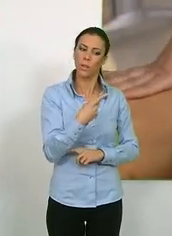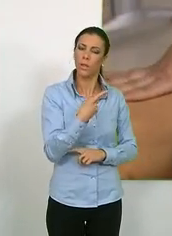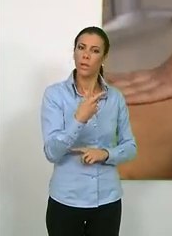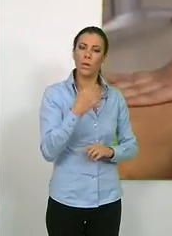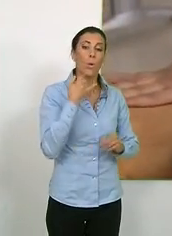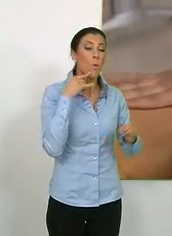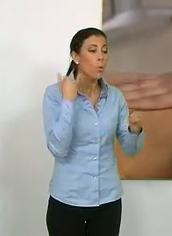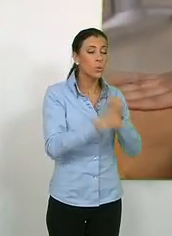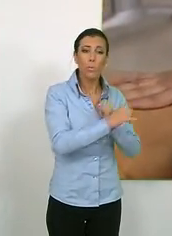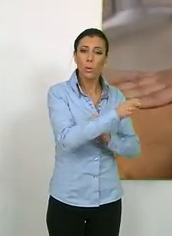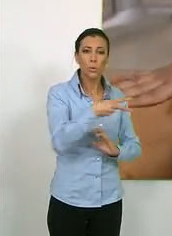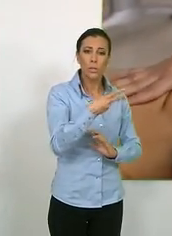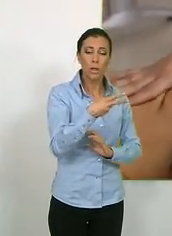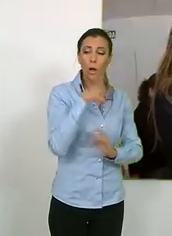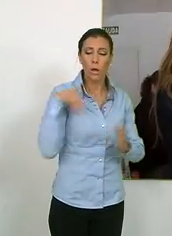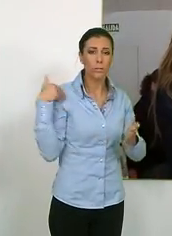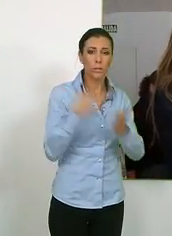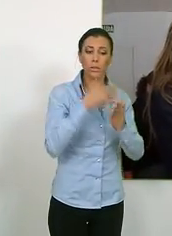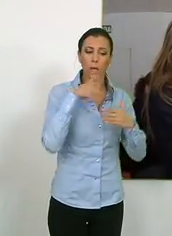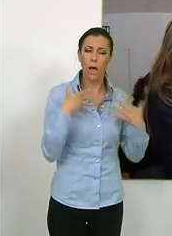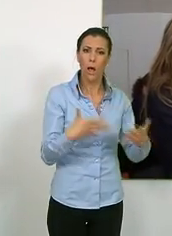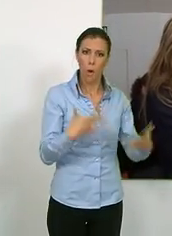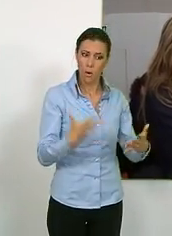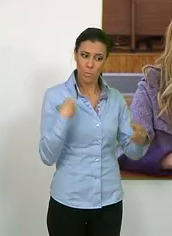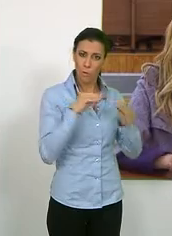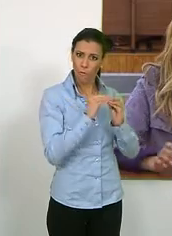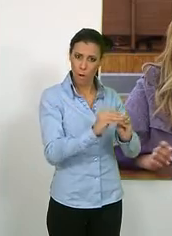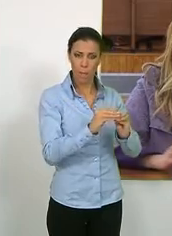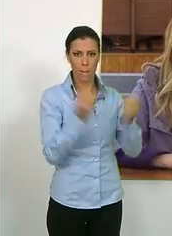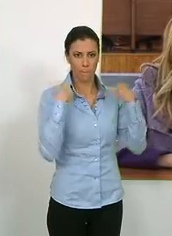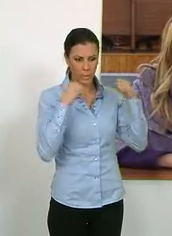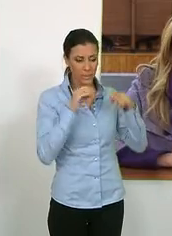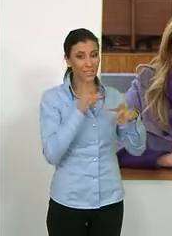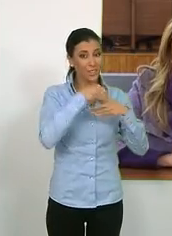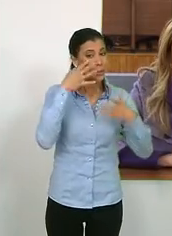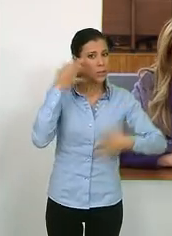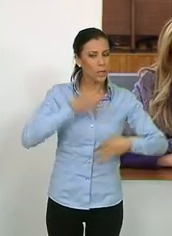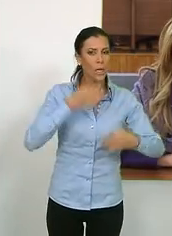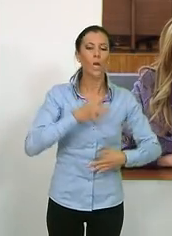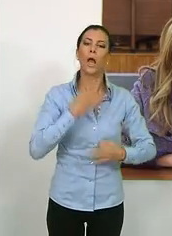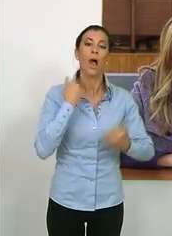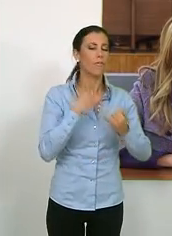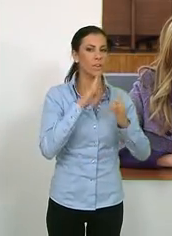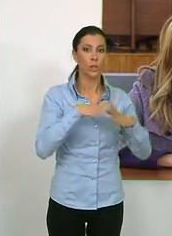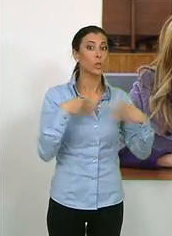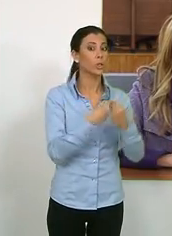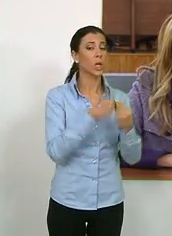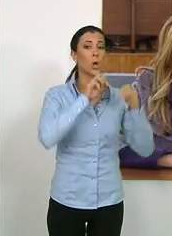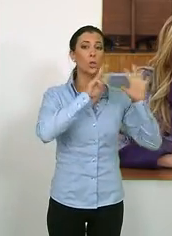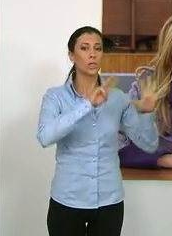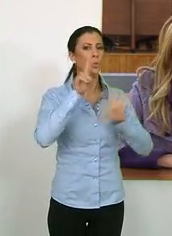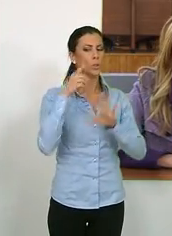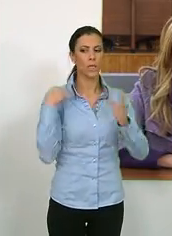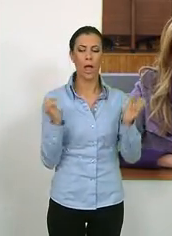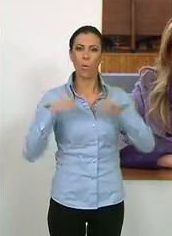óptimo resultado obtenido hasta ahora con este tipo de acciones, entre las que se llevaron a cabo un total de 81